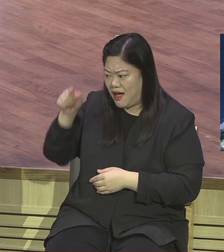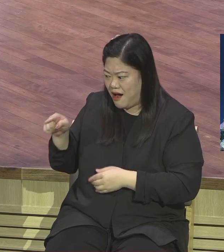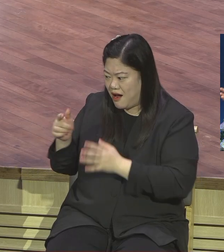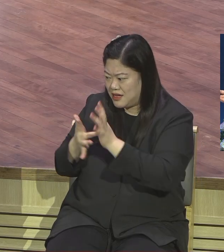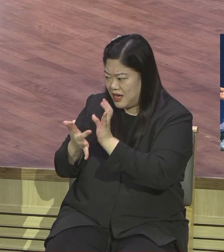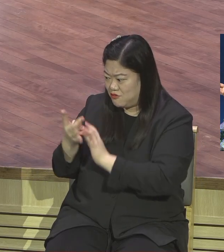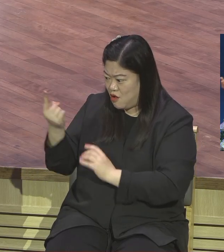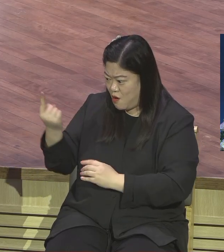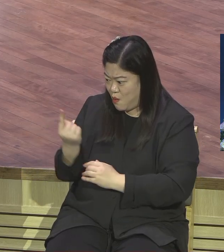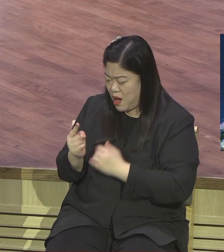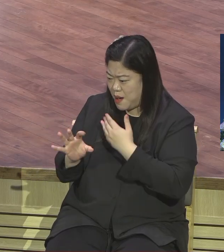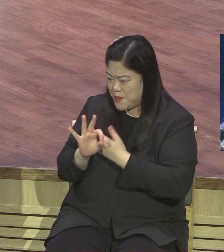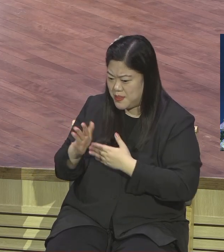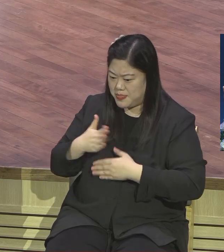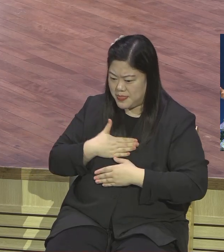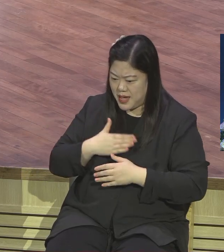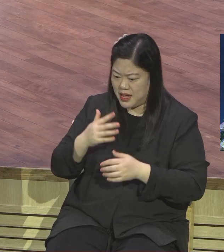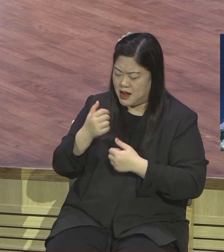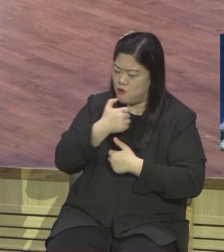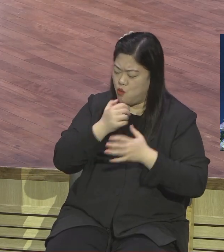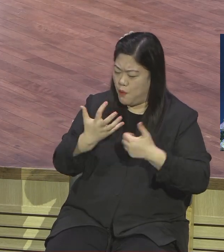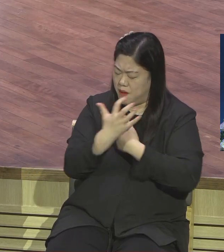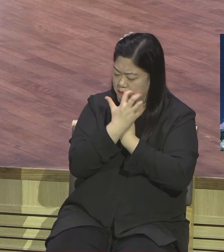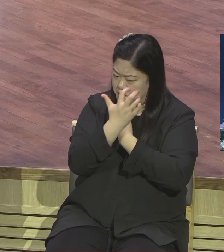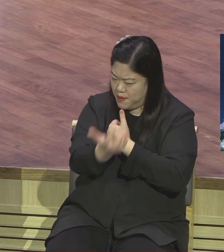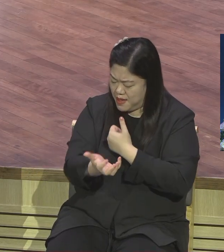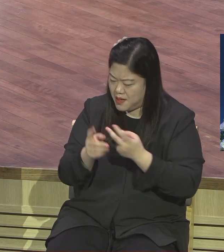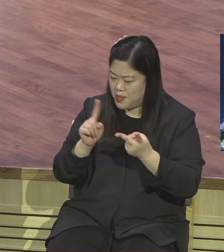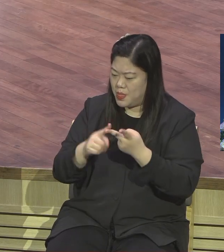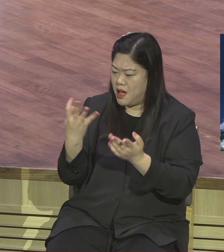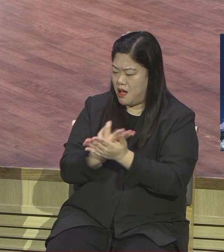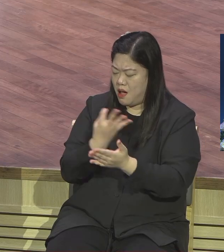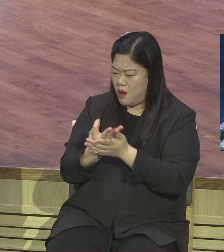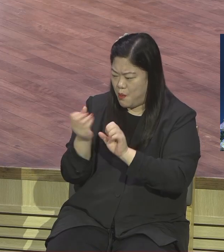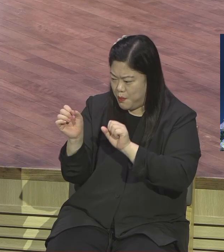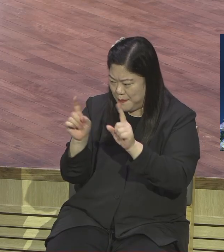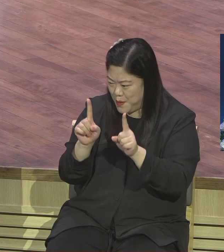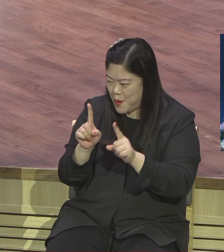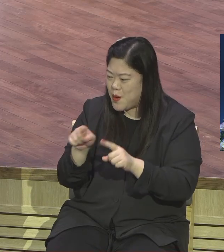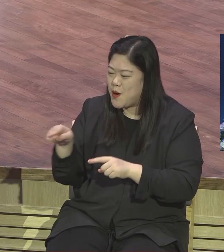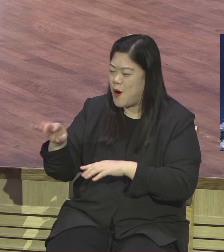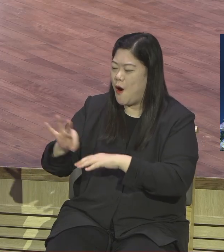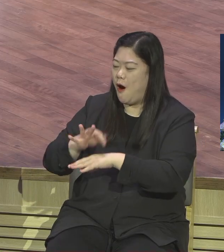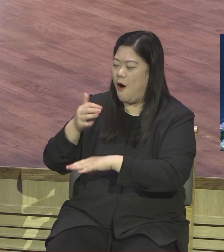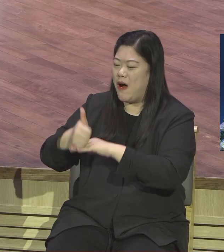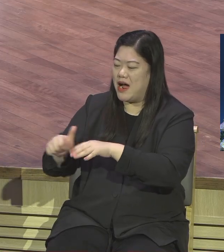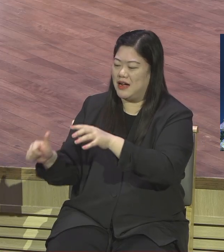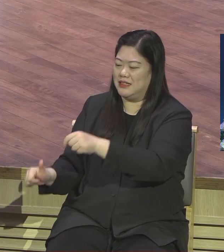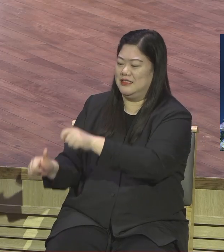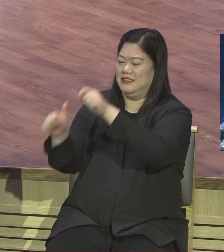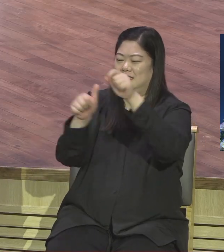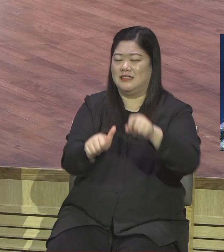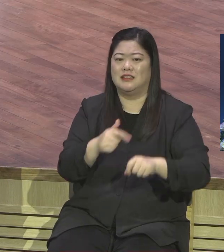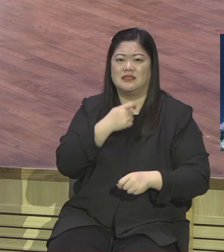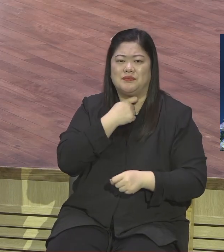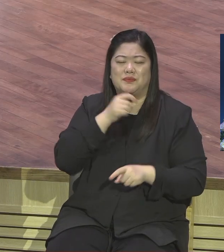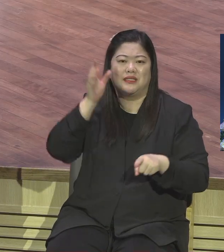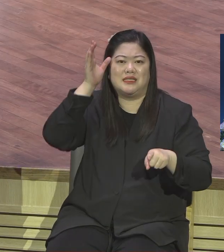경제적 메시자로 육신적으로 보는 거예요 예수님을 그래서 왕으로 삼으려고 저분이 왕이 되면